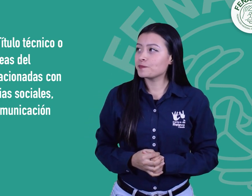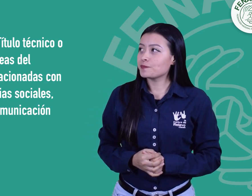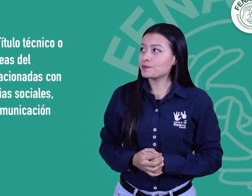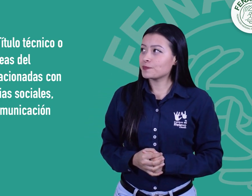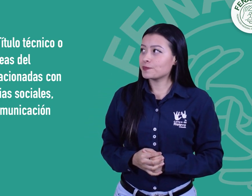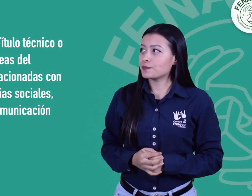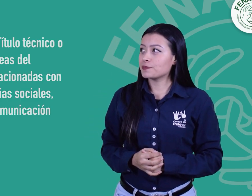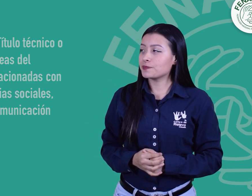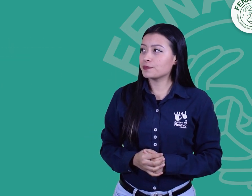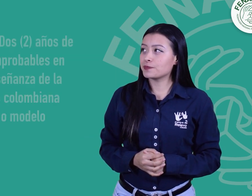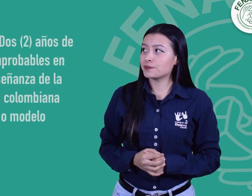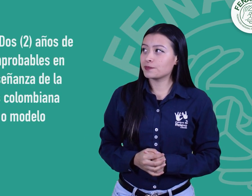Experiencia laboral.